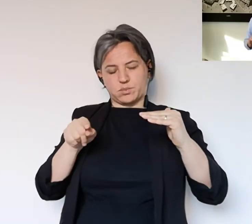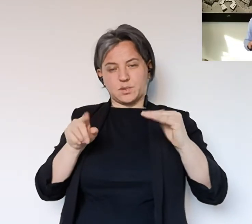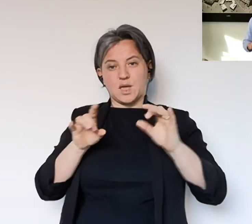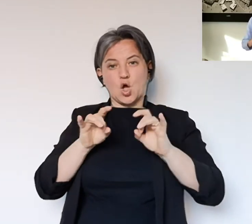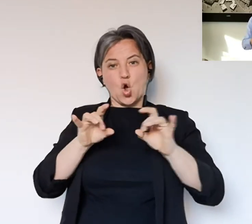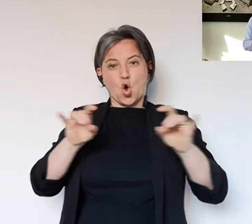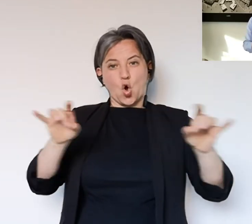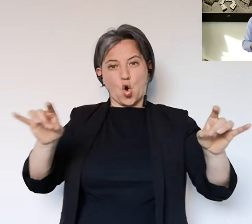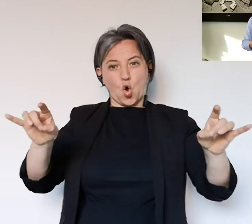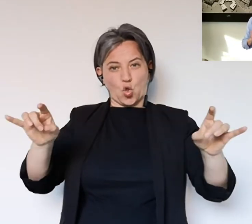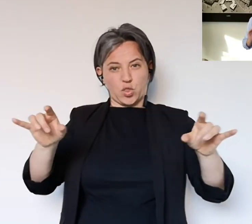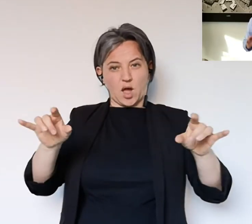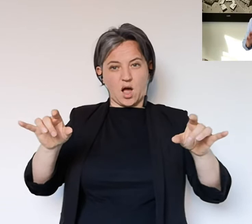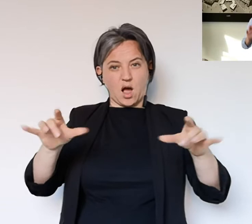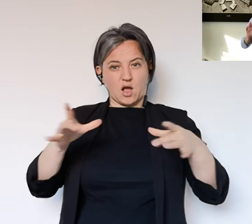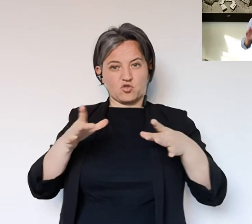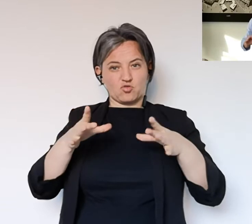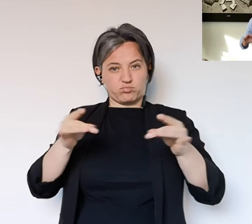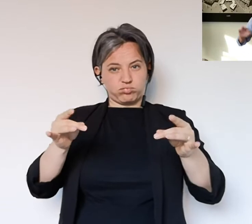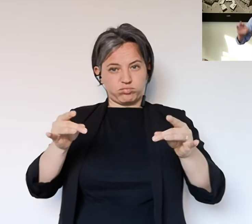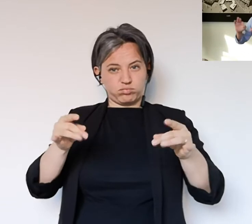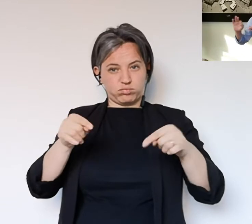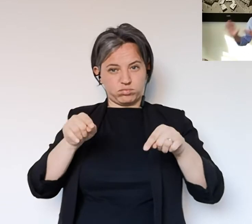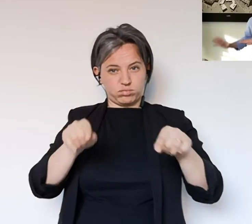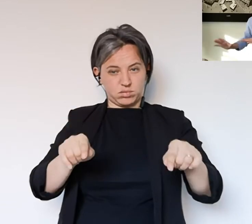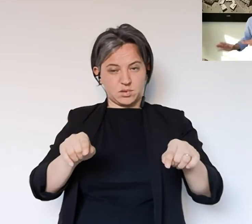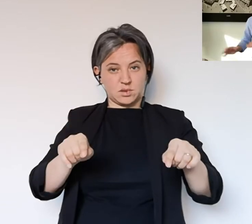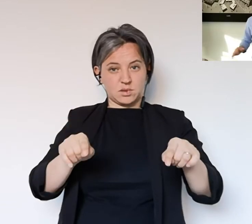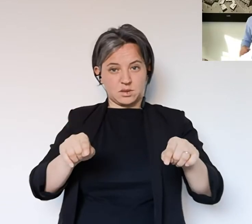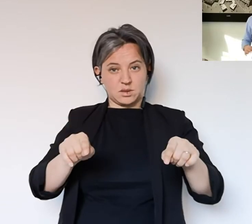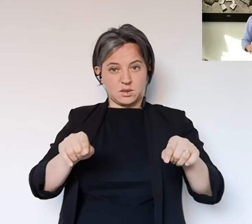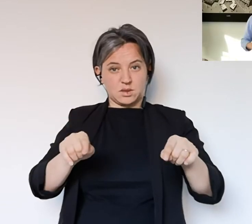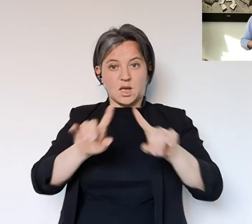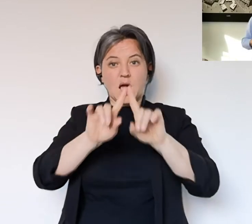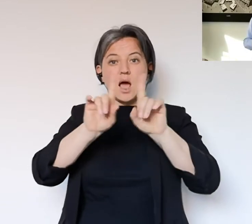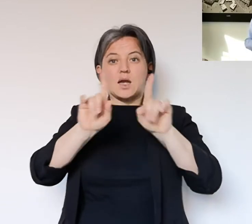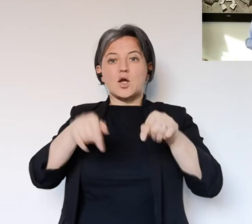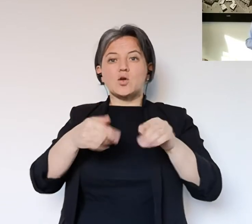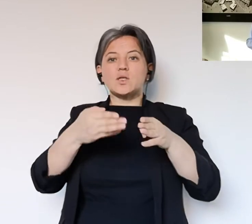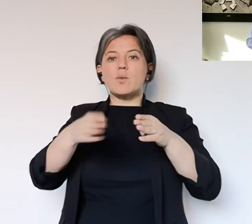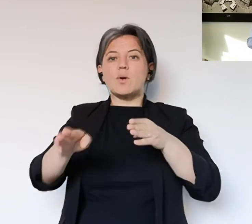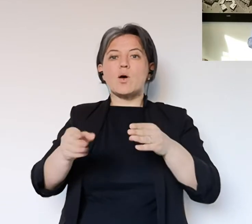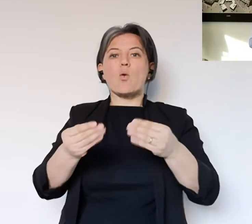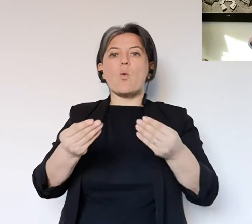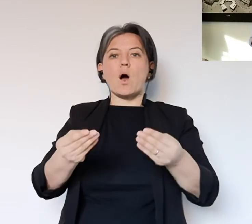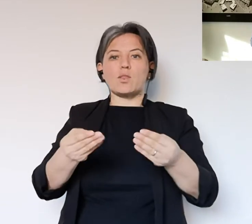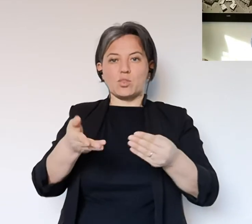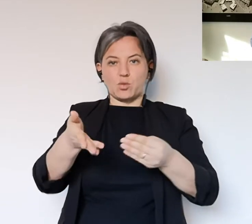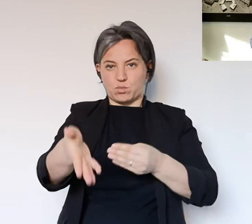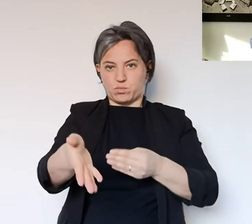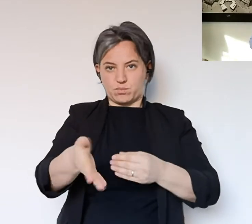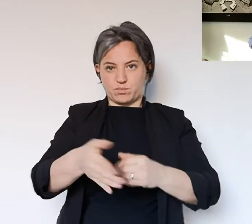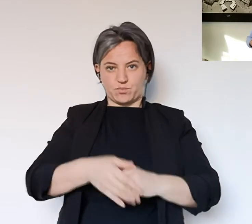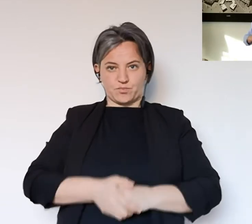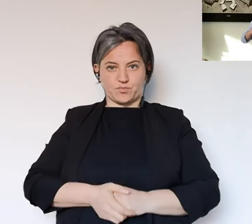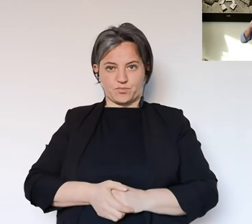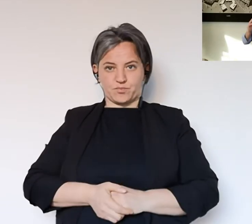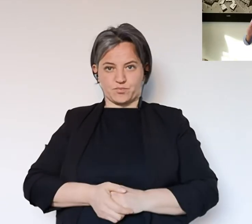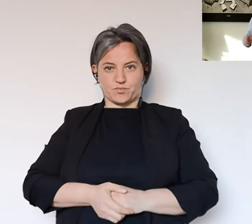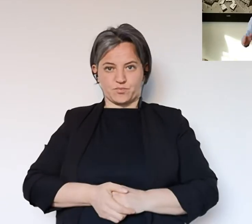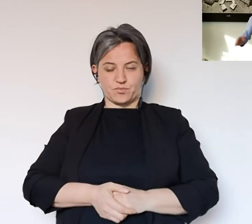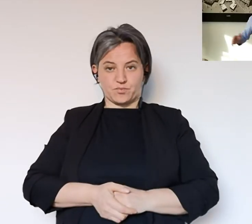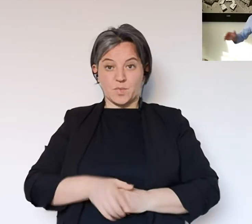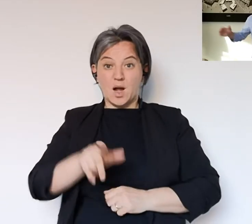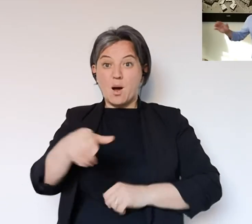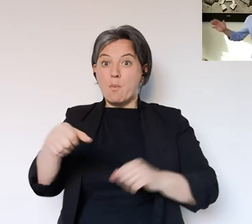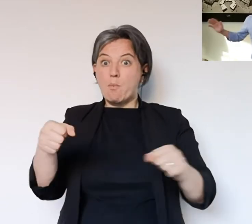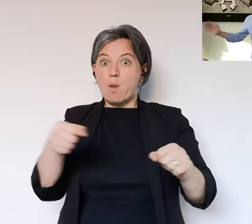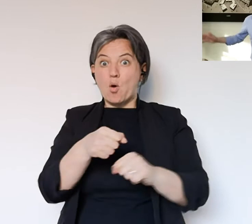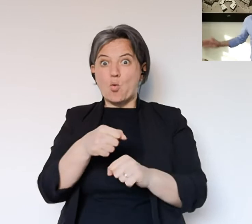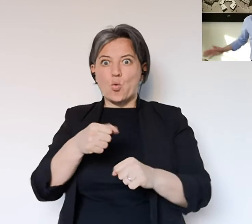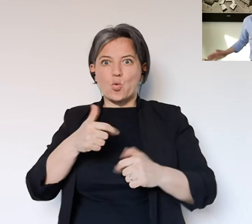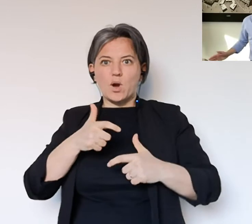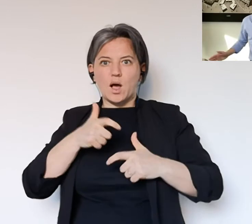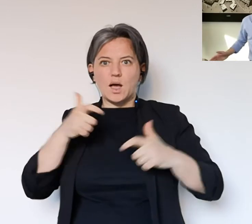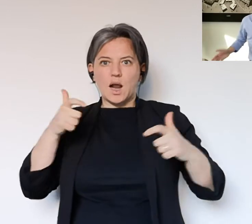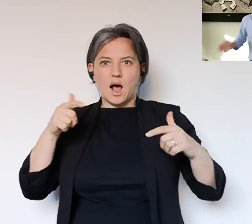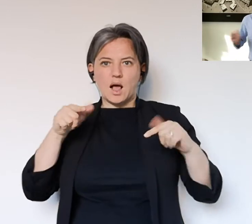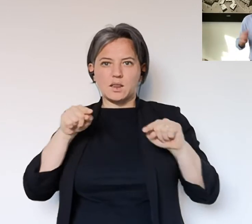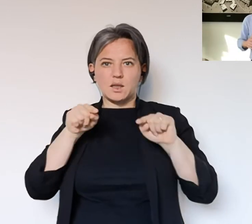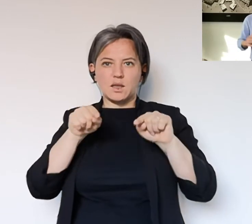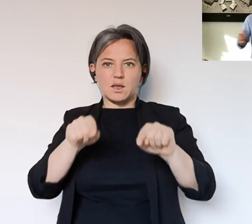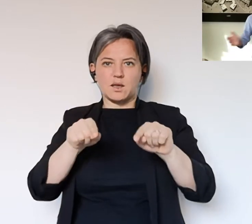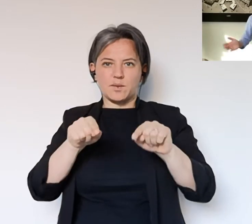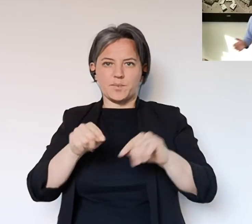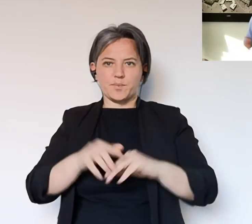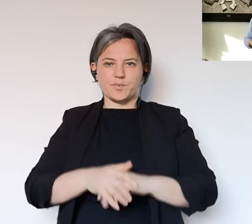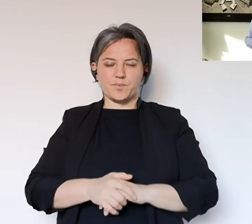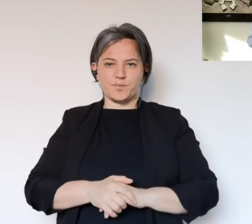si discosta poco in termini numerici di propagazione del virus all'apertura delle altre attività.